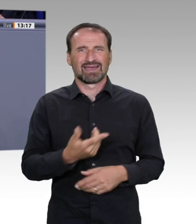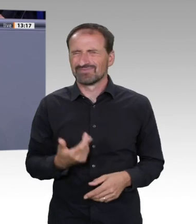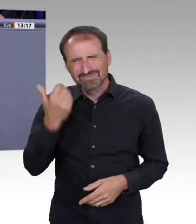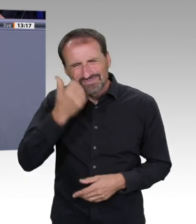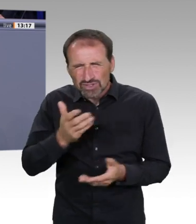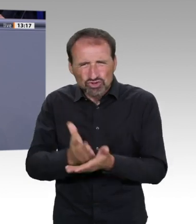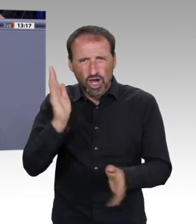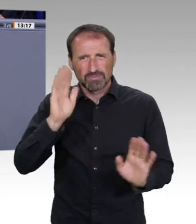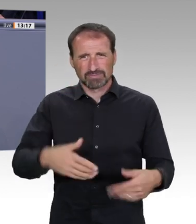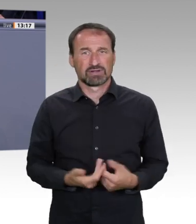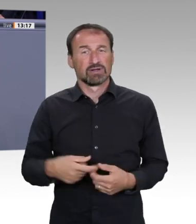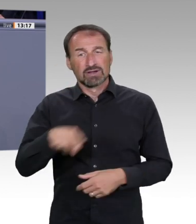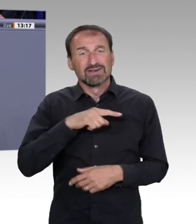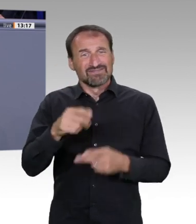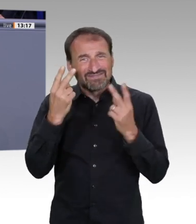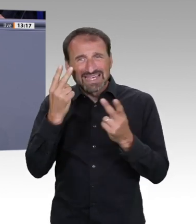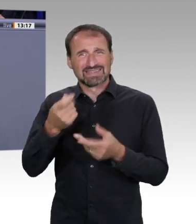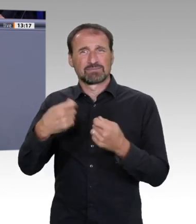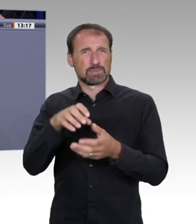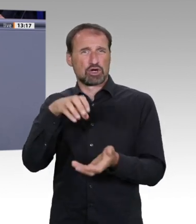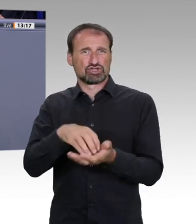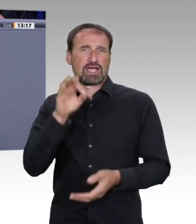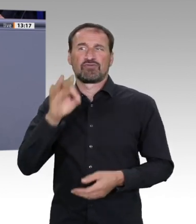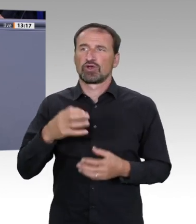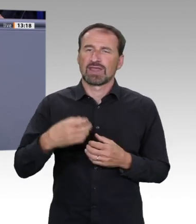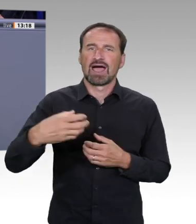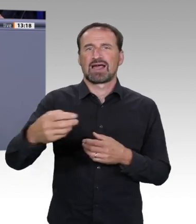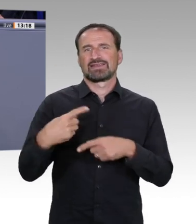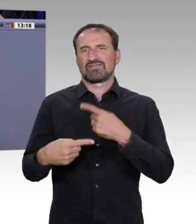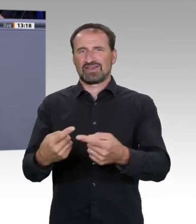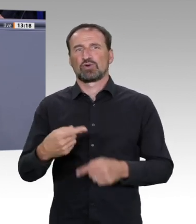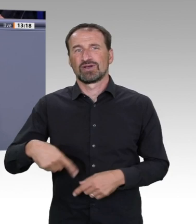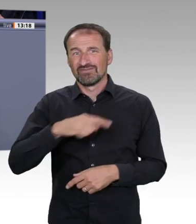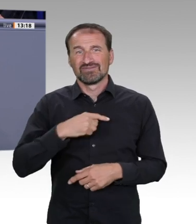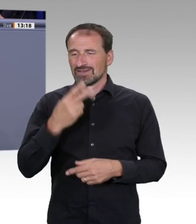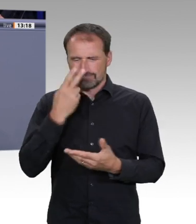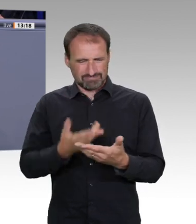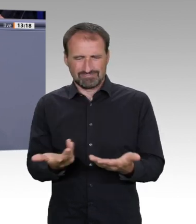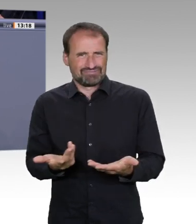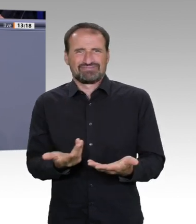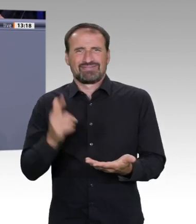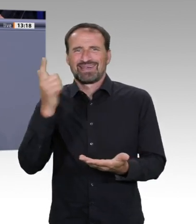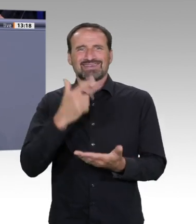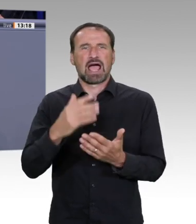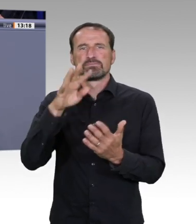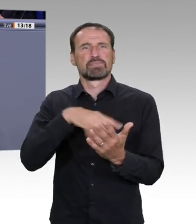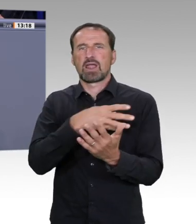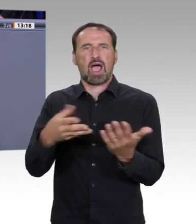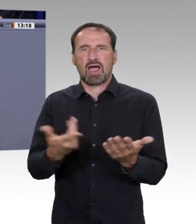Unternehmen zu stärken. Deutschland kann mehr. Deutschland verdient mehr. Die Regierung liefert es nicht. Wir dagegen schon. Vielen Dank.